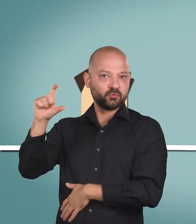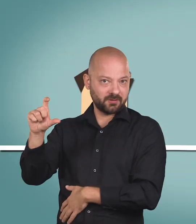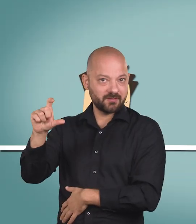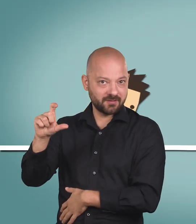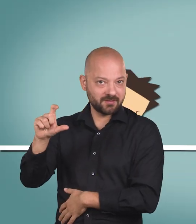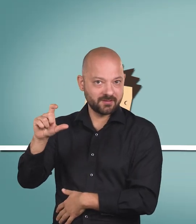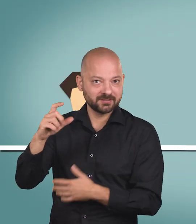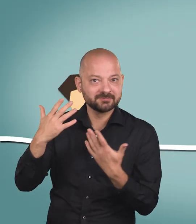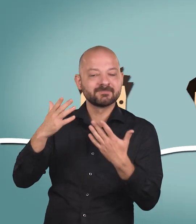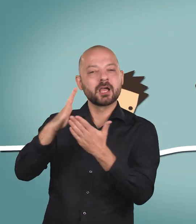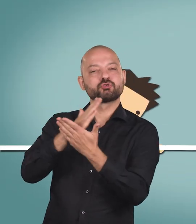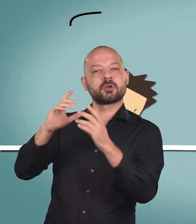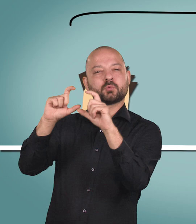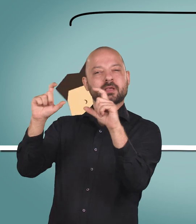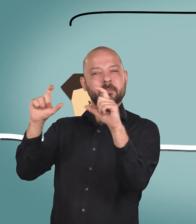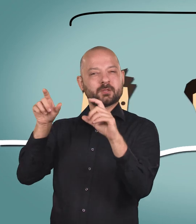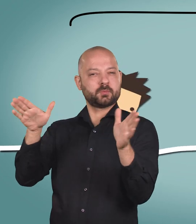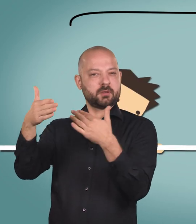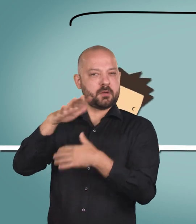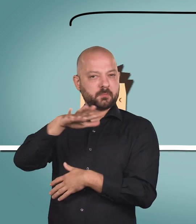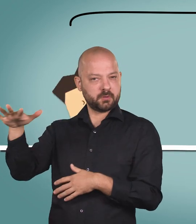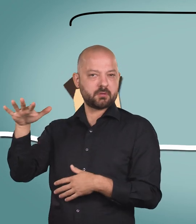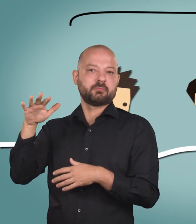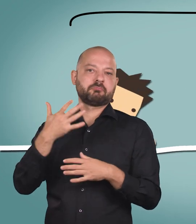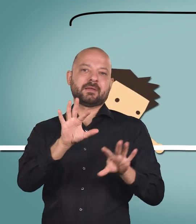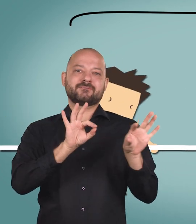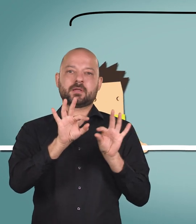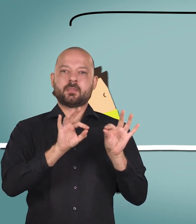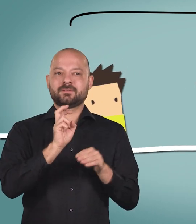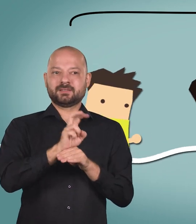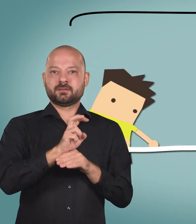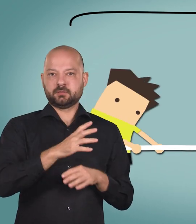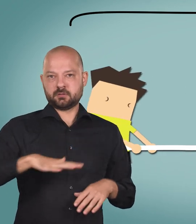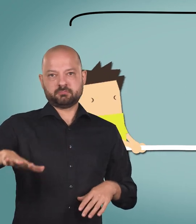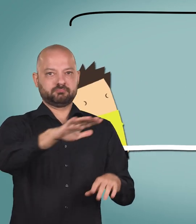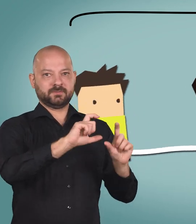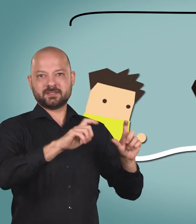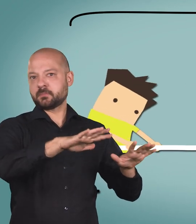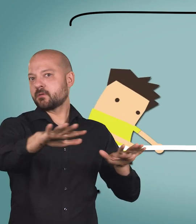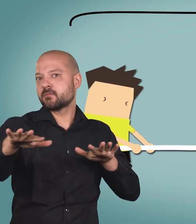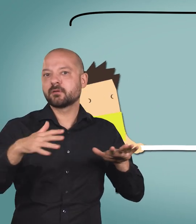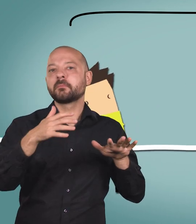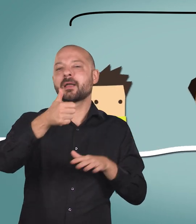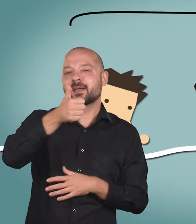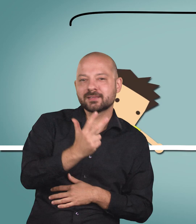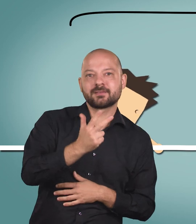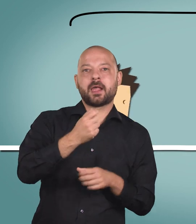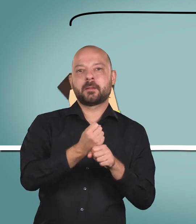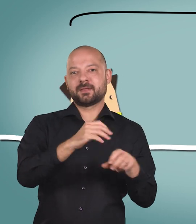Die Entscheidungsgremien der Kammern bestehen aus gewählten Vertretern direkt aus der Praxis. Zu einem Drittel sogar aus Arbeitnehmern, damit auch die